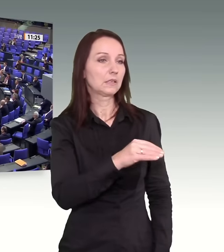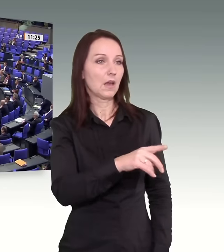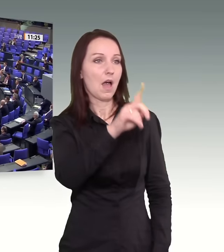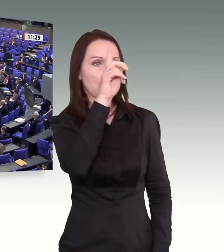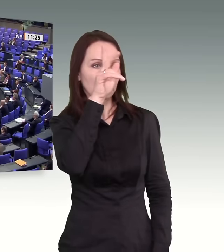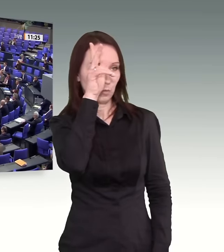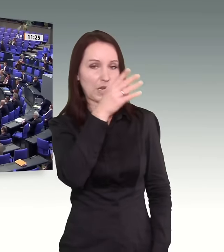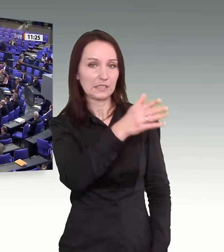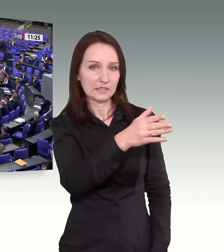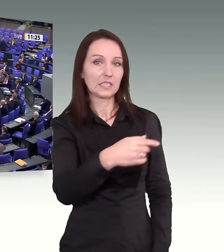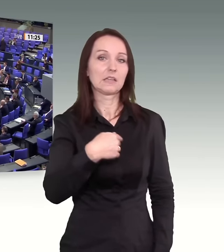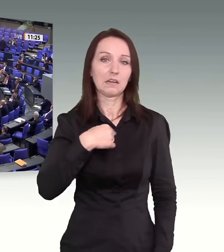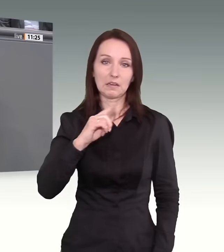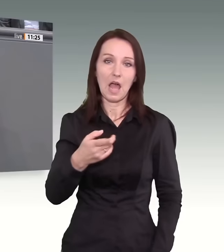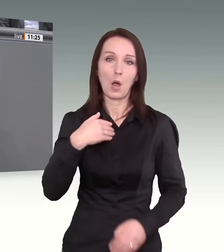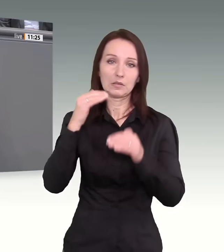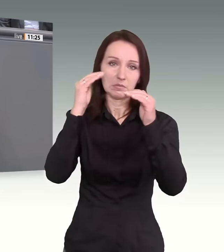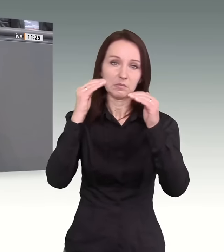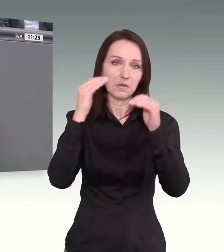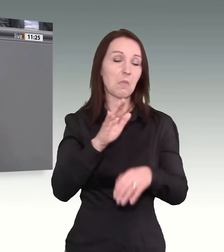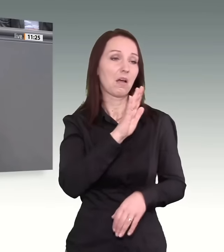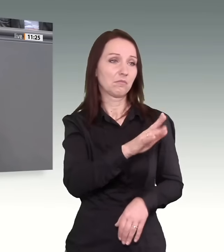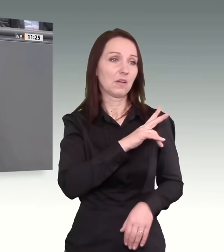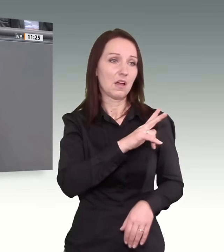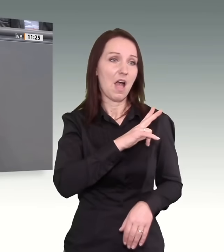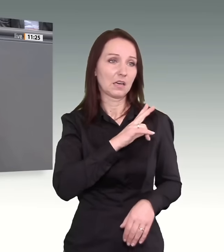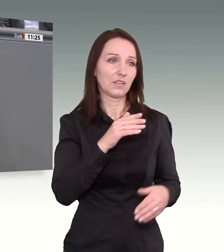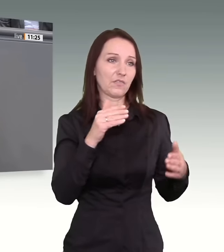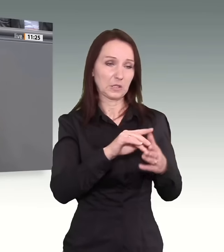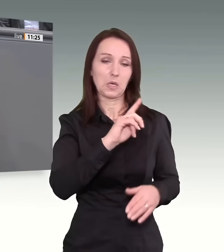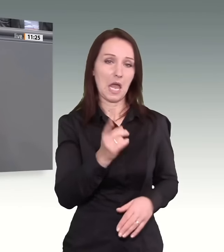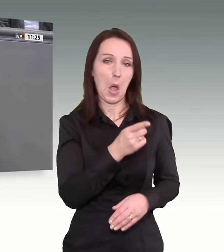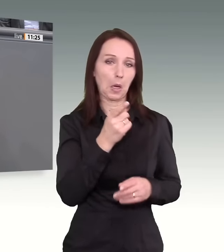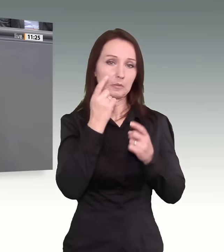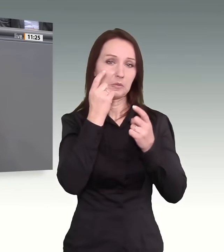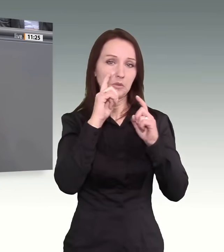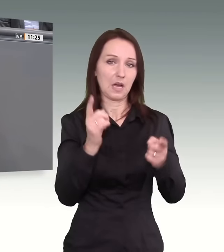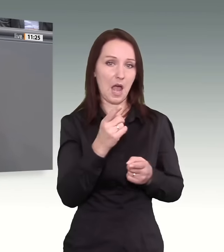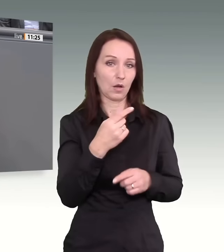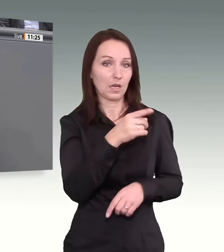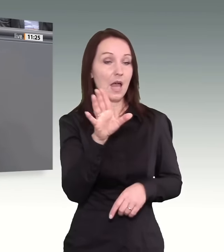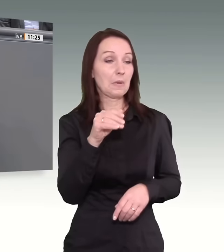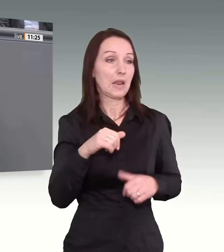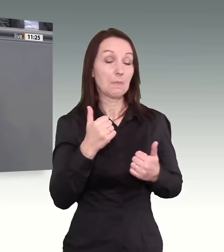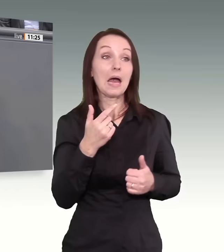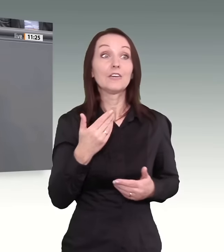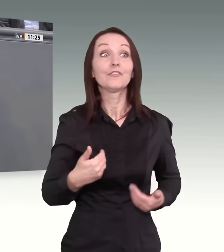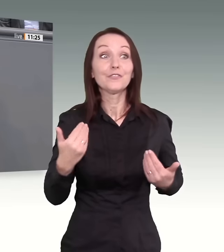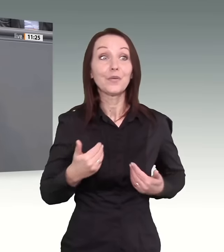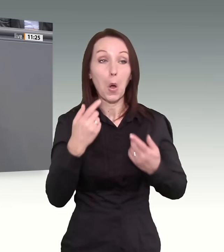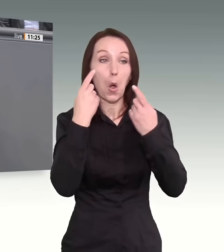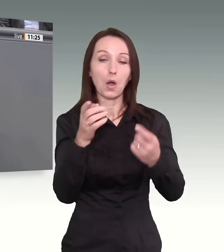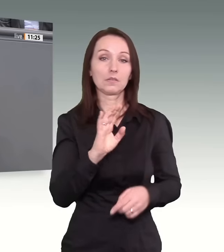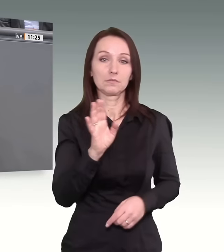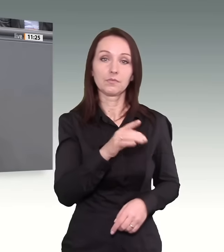auch einige Ihrer Kolleginnen und Kollegen in Ihrer eigenen Fraktion, Frau Schimpke, wenn Sie miterlebt haben, und das sind keine Freudentränen, auf welche